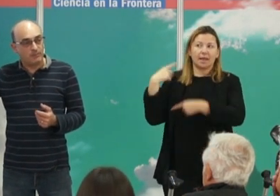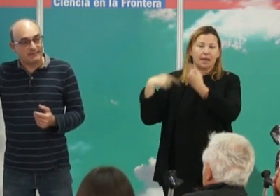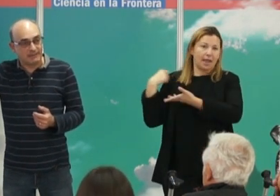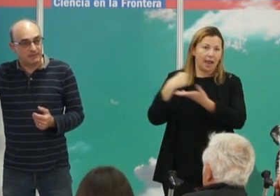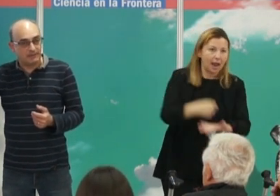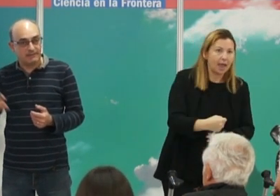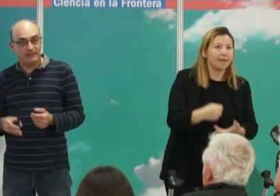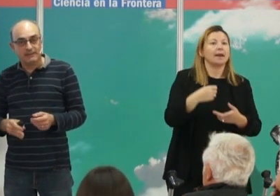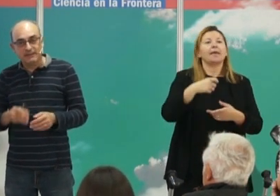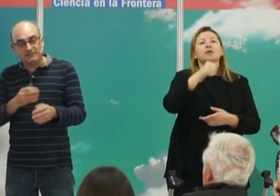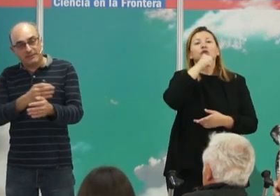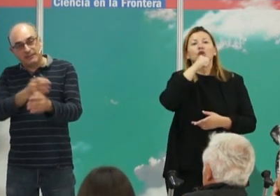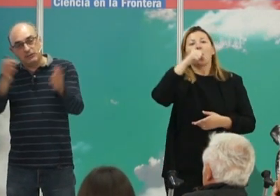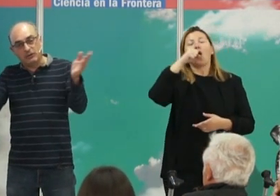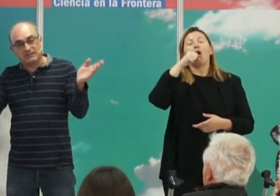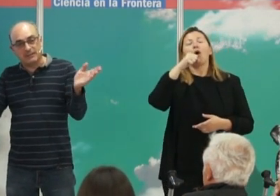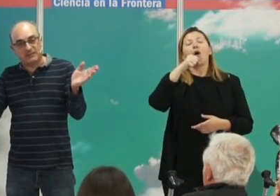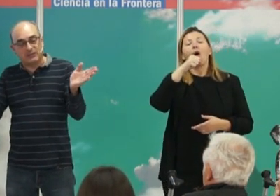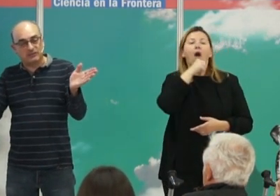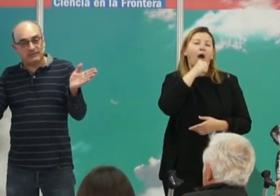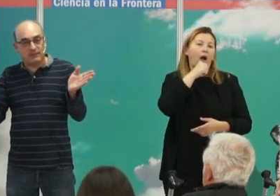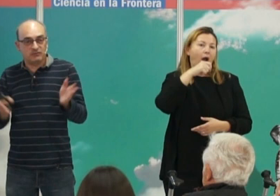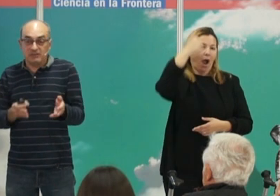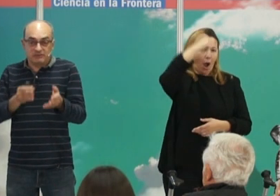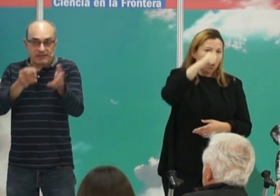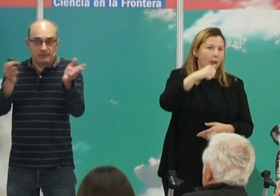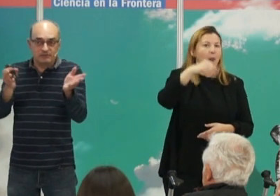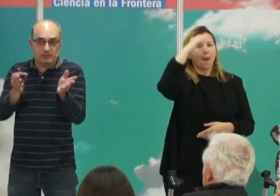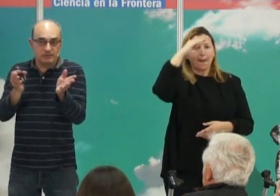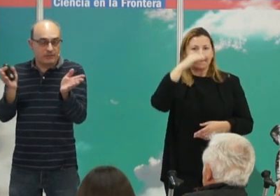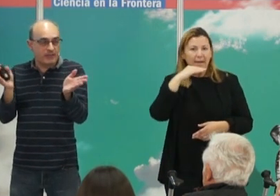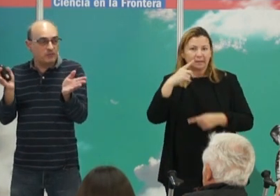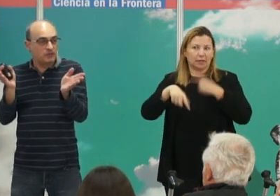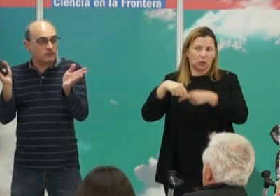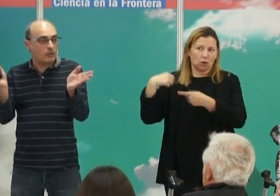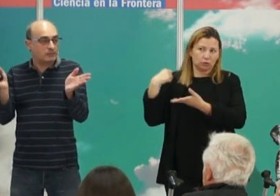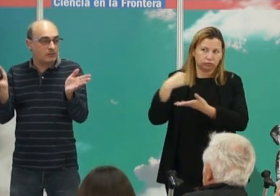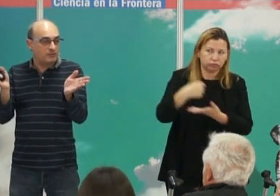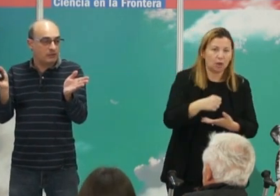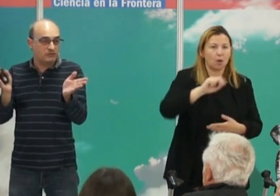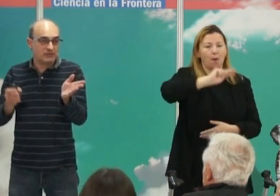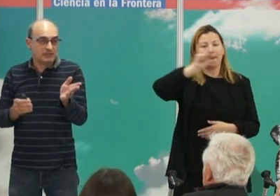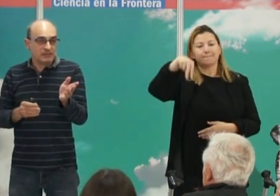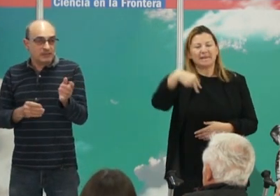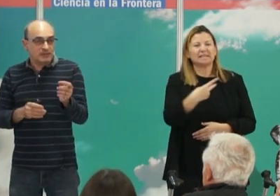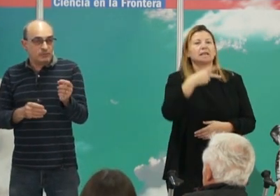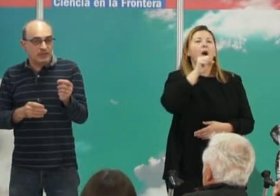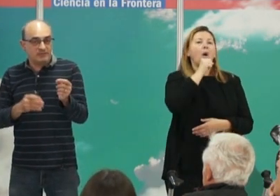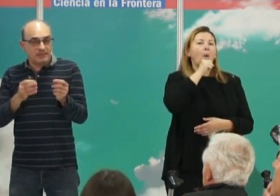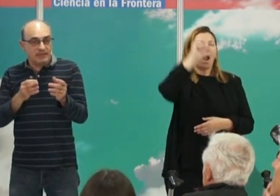bisabuelo paterno, etc. Es decir, de todos los antepasados que tenemos, bueno, si retrocedemos a los cuatro abuelos,